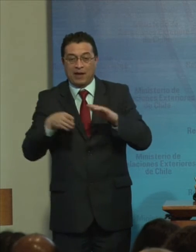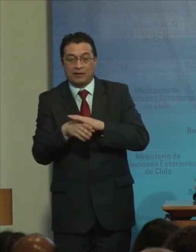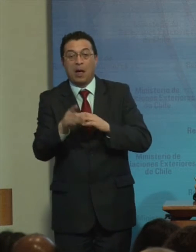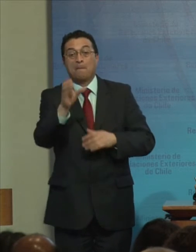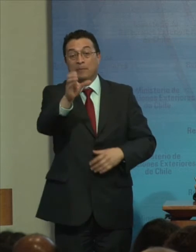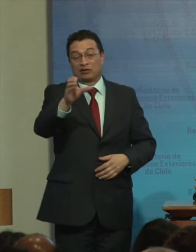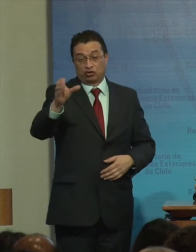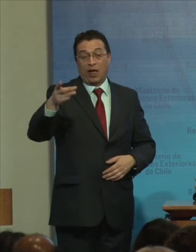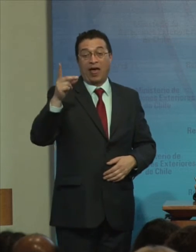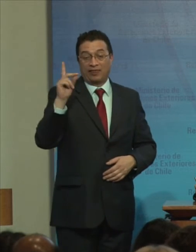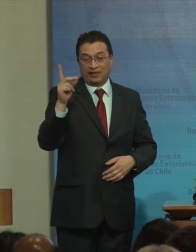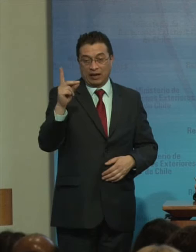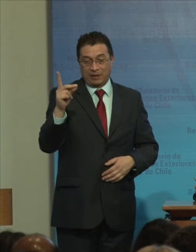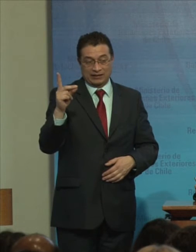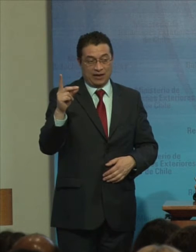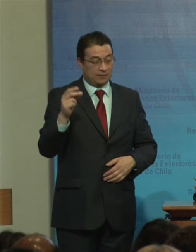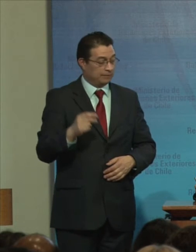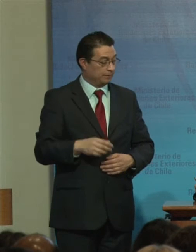Con discapacidad